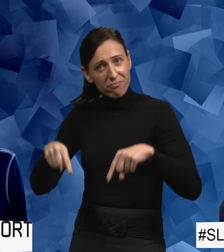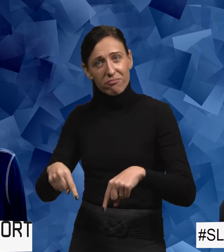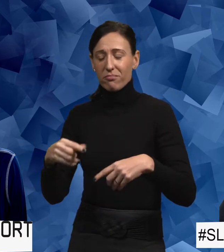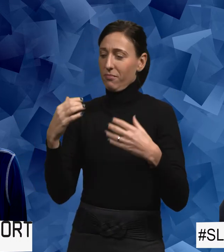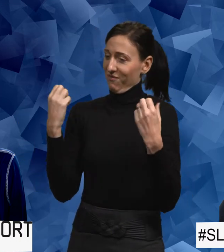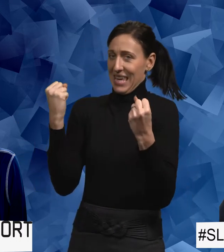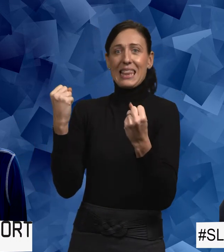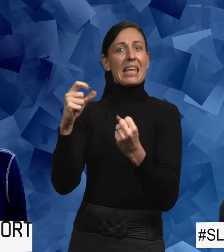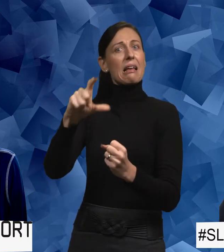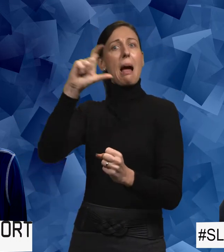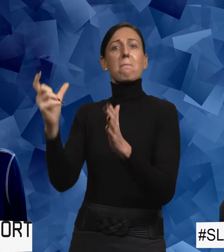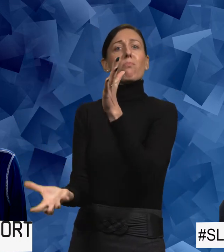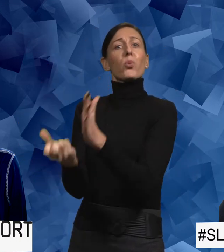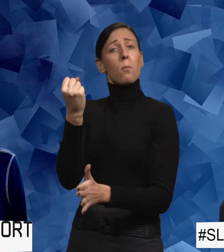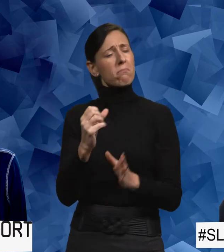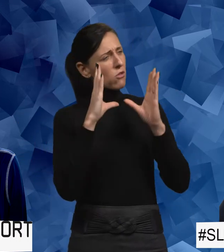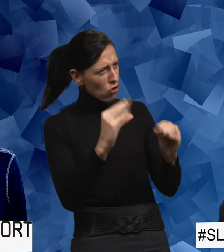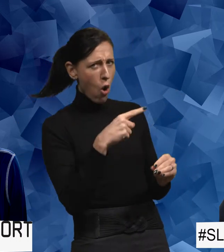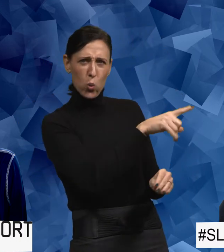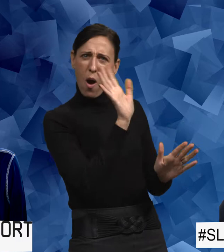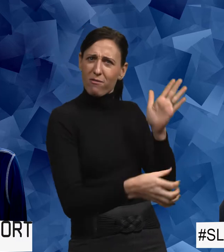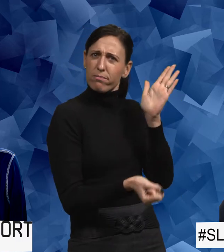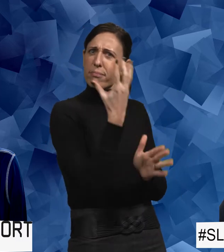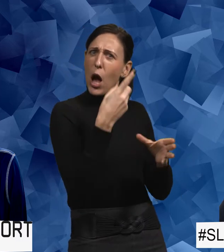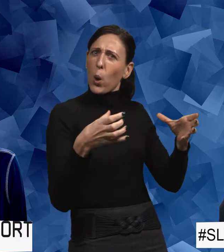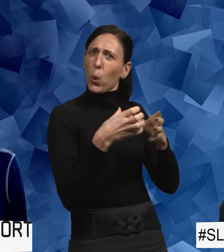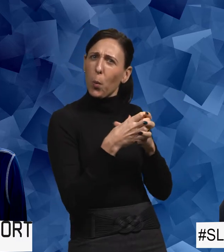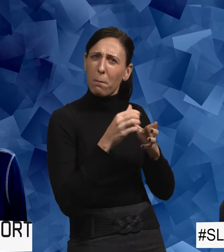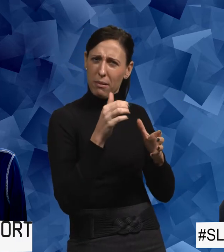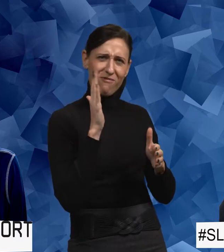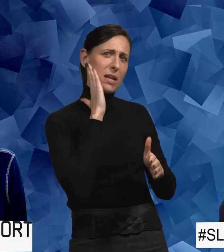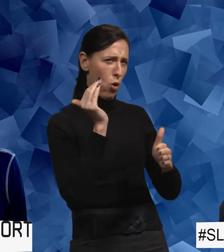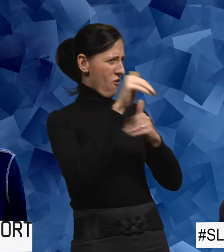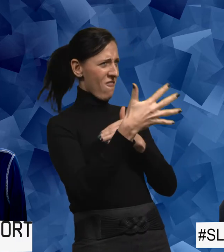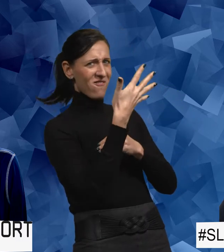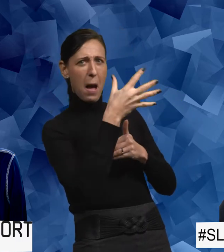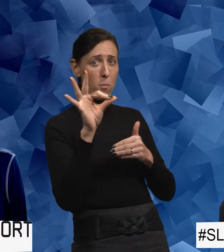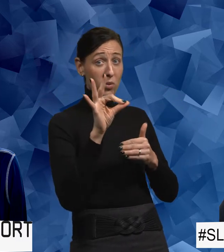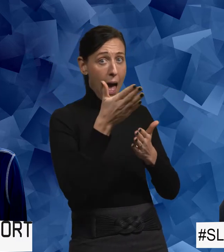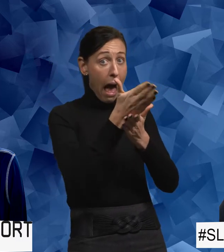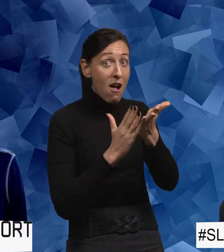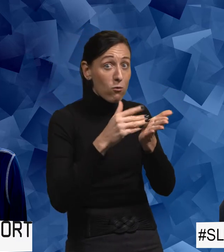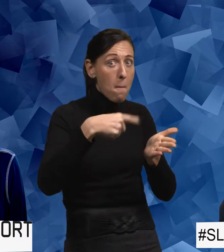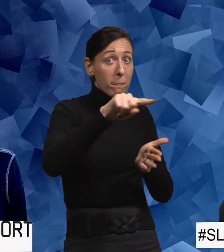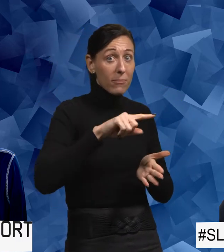jätteviktiga frågan. Ja, ni är ju en grupp på över 500 på Facebook. Ungefär hälften av alla kvinnor med